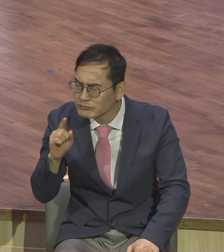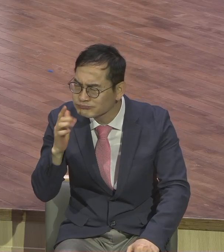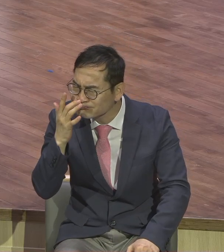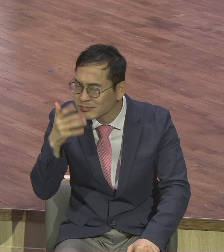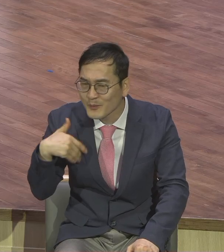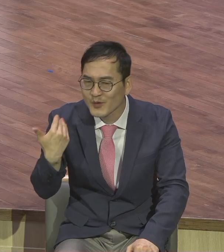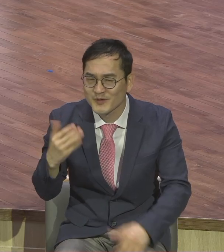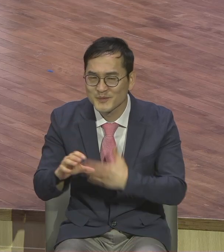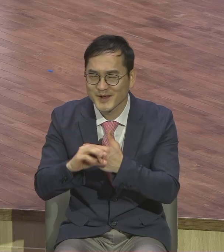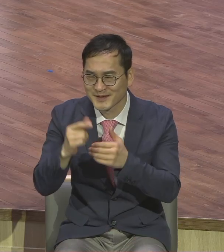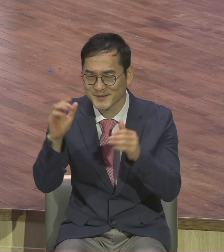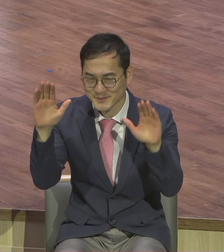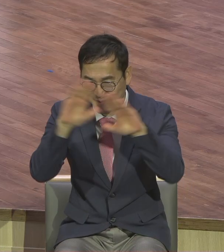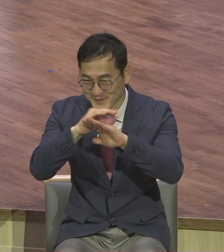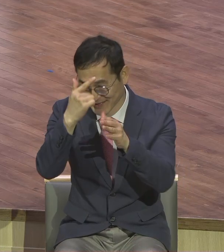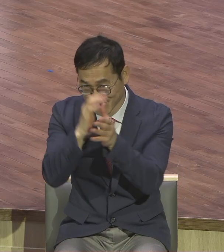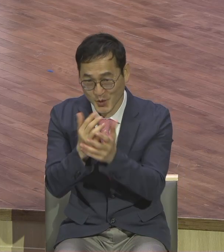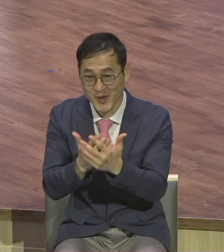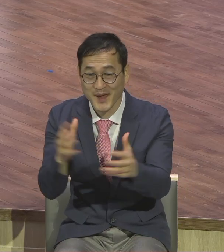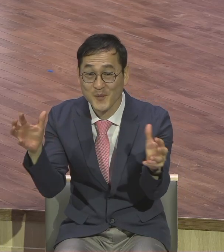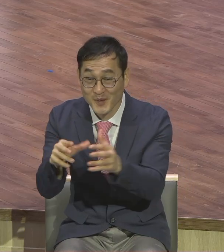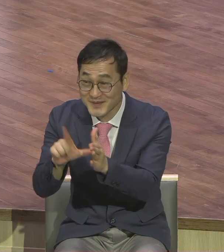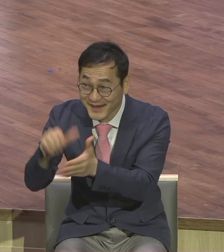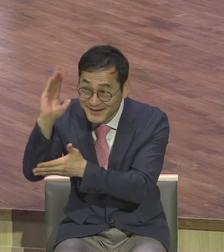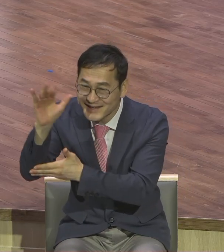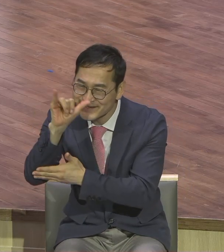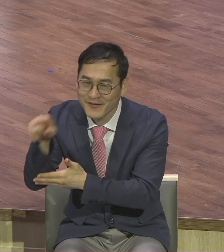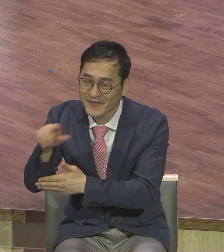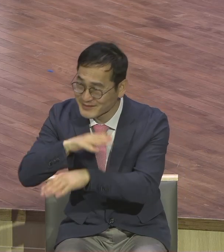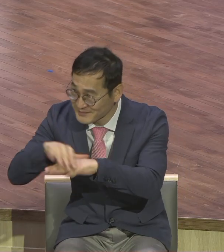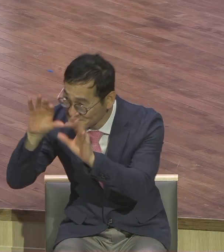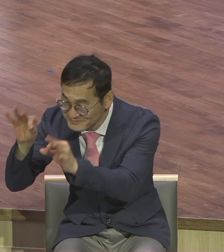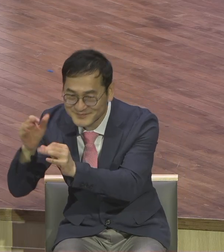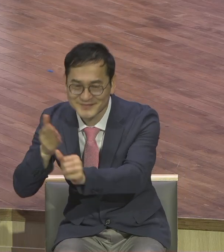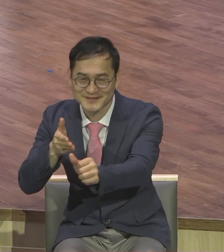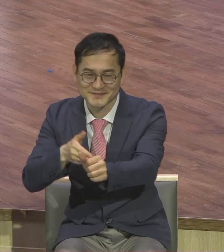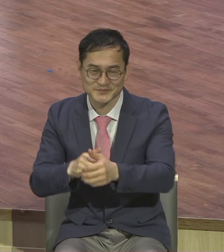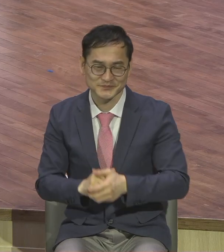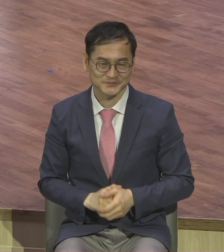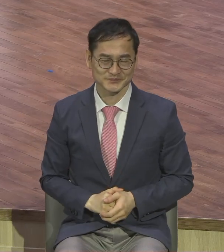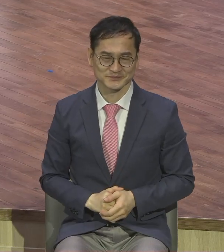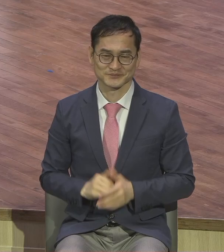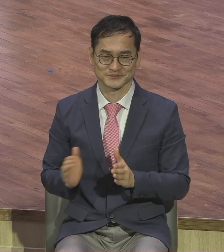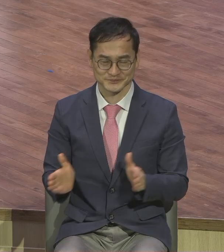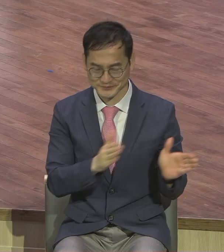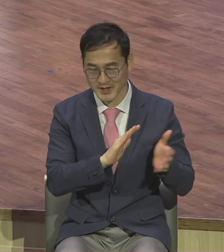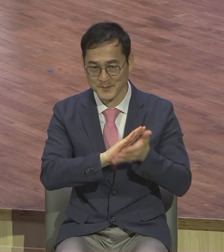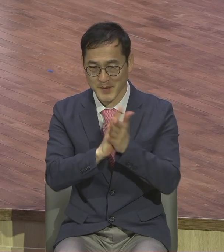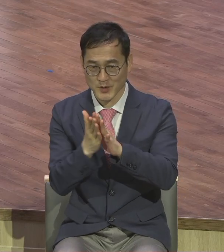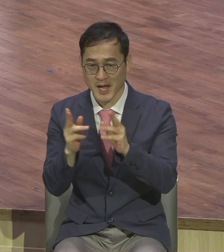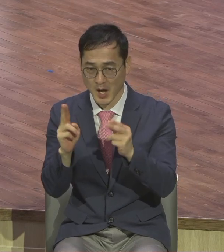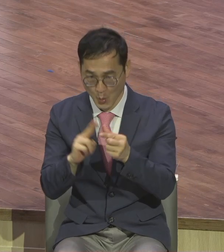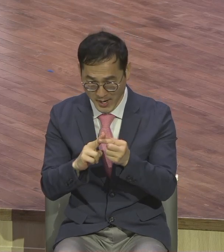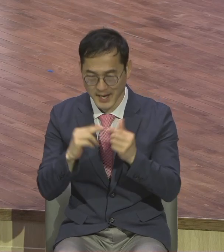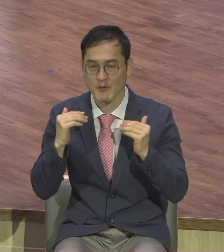읽어드리는 말씀 가지고 변화와 성장이라는 제목으로 말씀을 드립니다. 변화